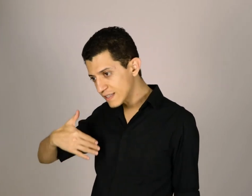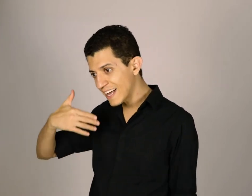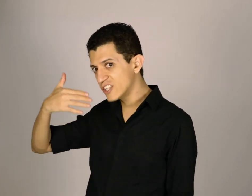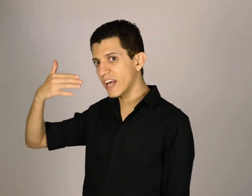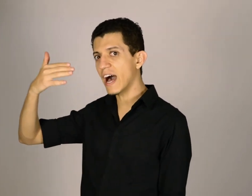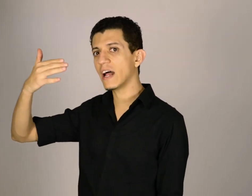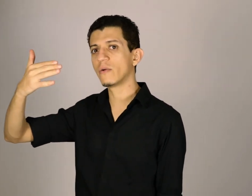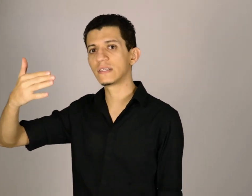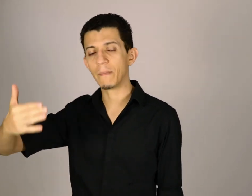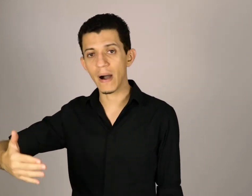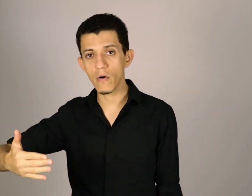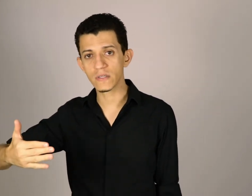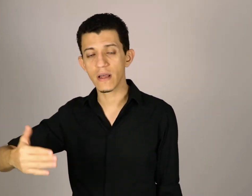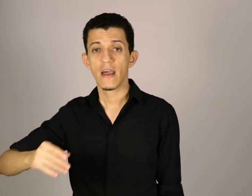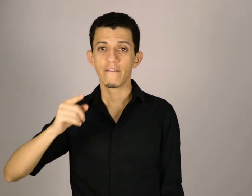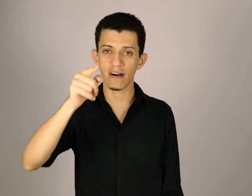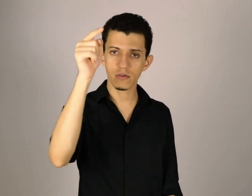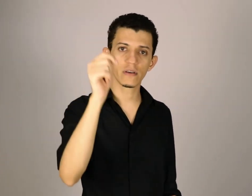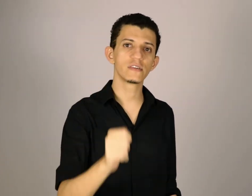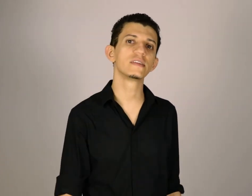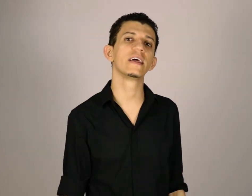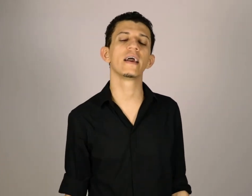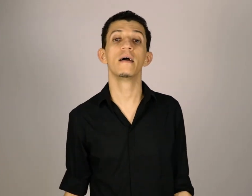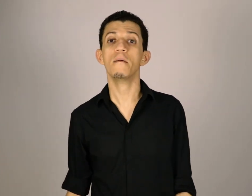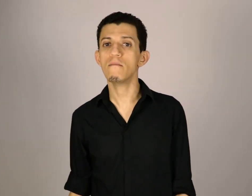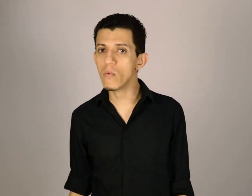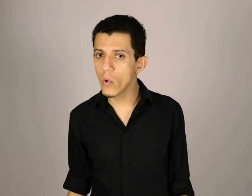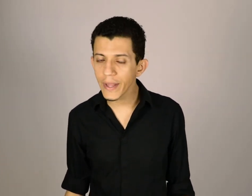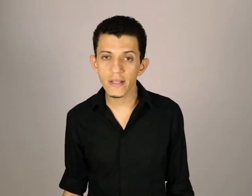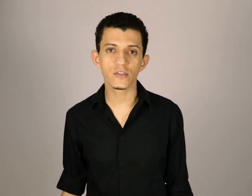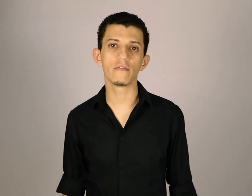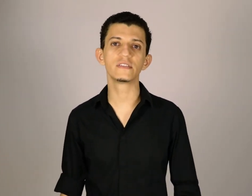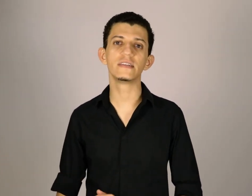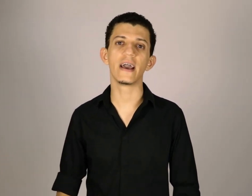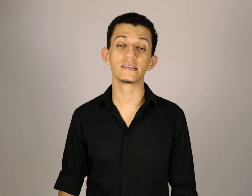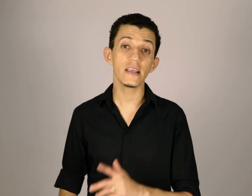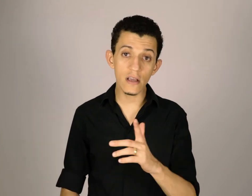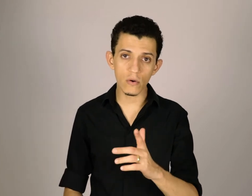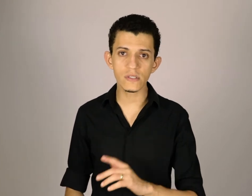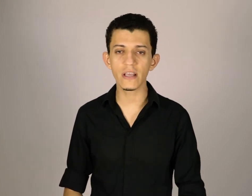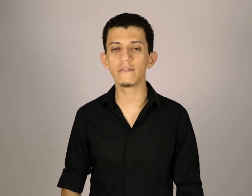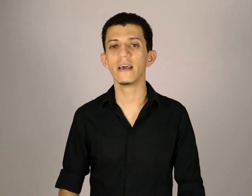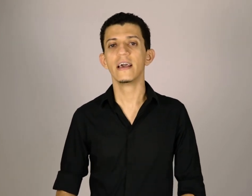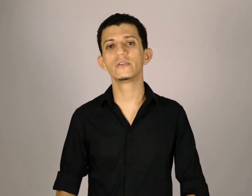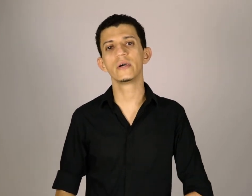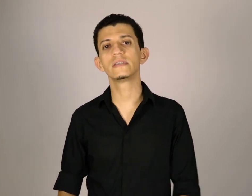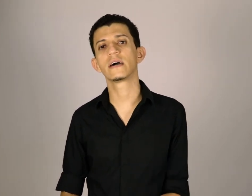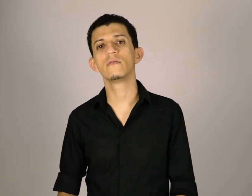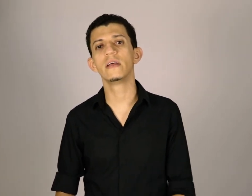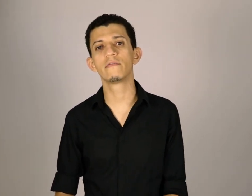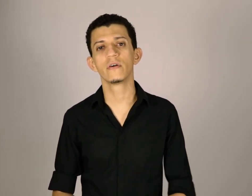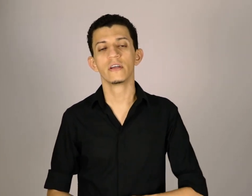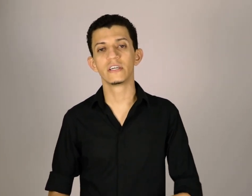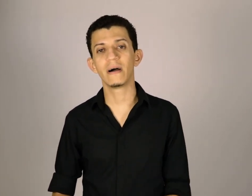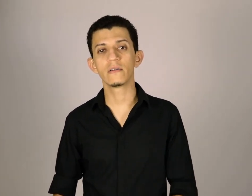ter gerado essa pausa, faz com que você tenha muitas novas ideias, inclusive, isso aí está no livro chamado,